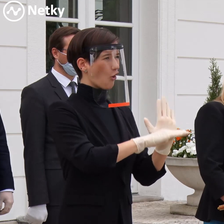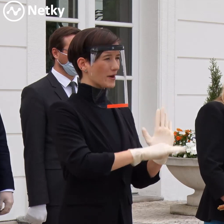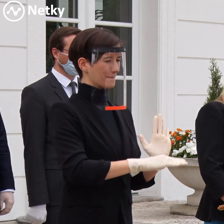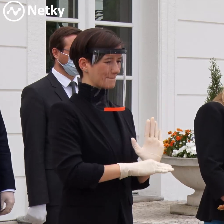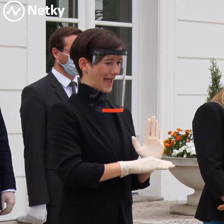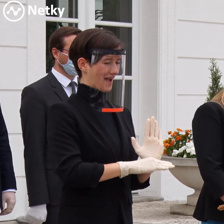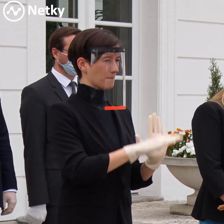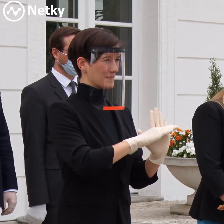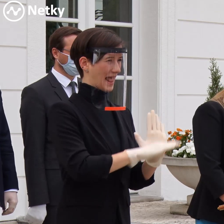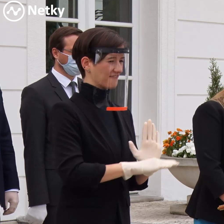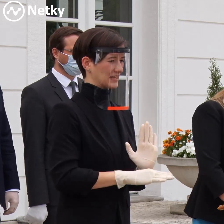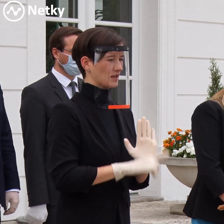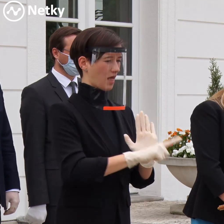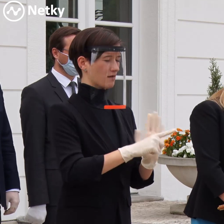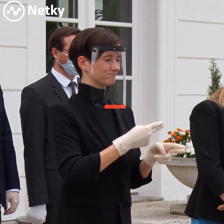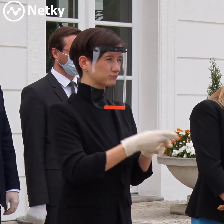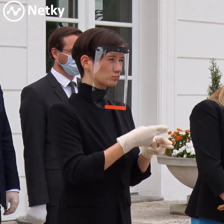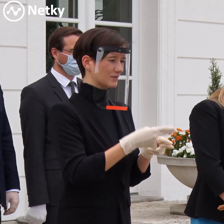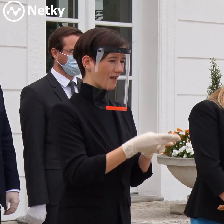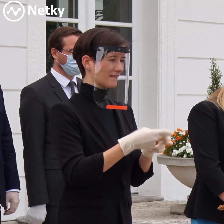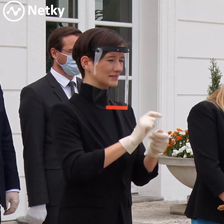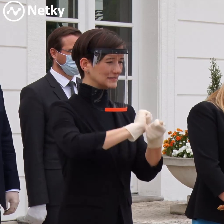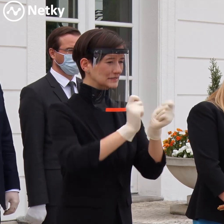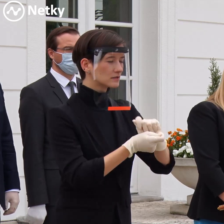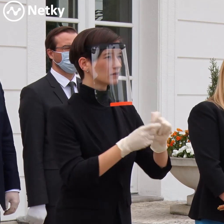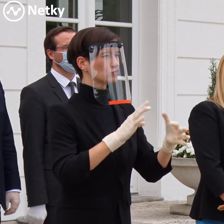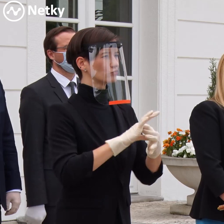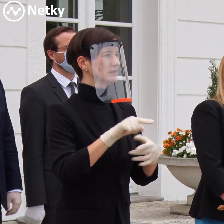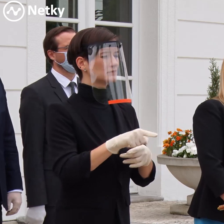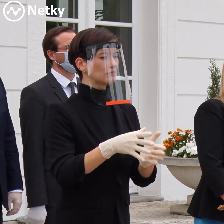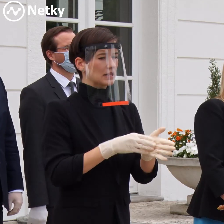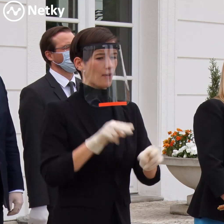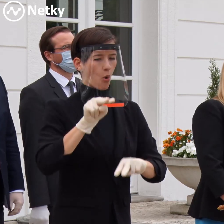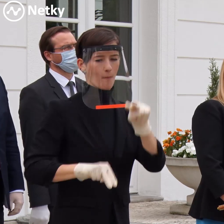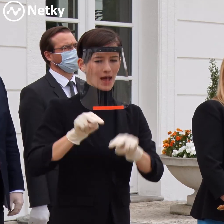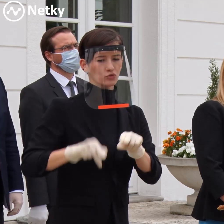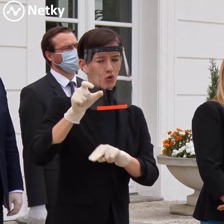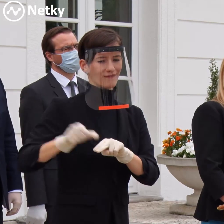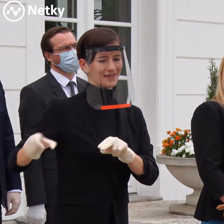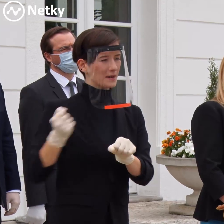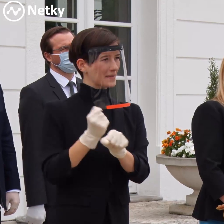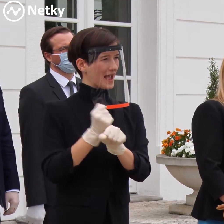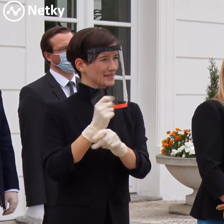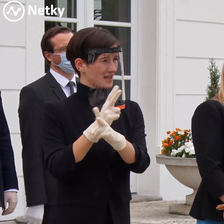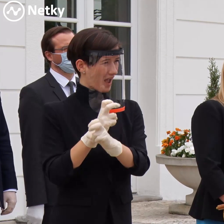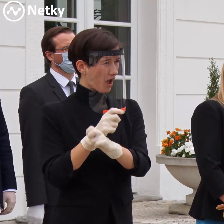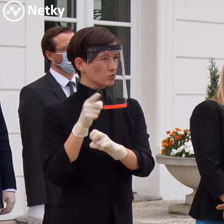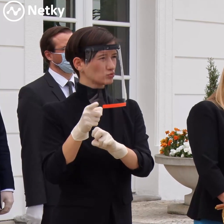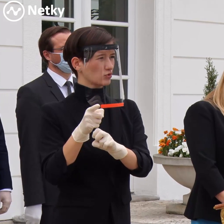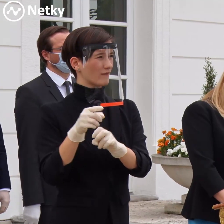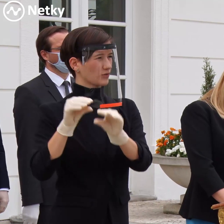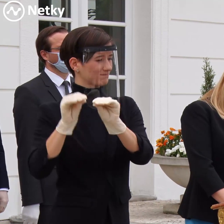opatrovateľiek, napríklad z Rakúska. Okrem týchto tém, ktoré sa týkajú zariadení sociálnych služieb na